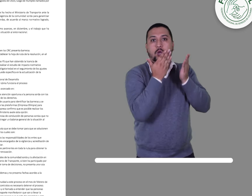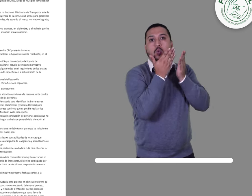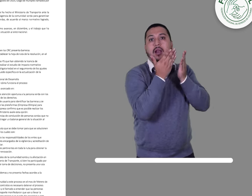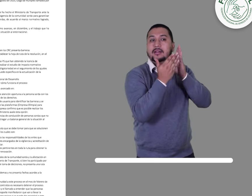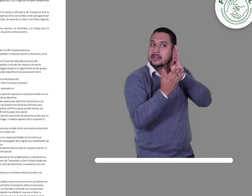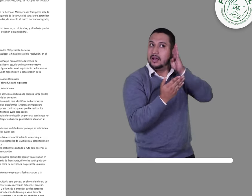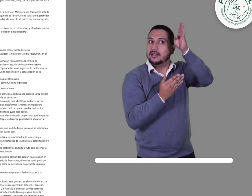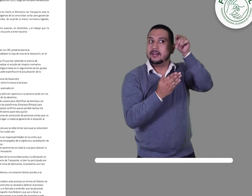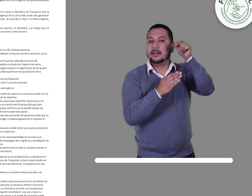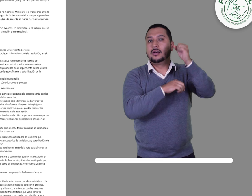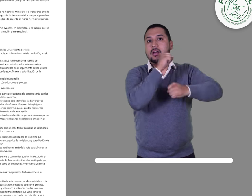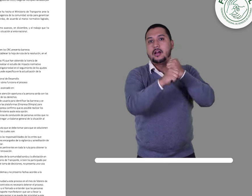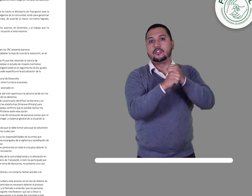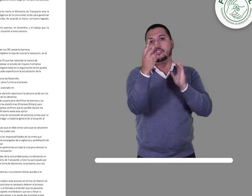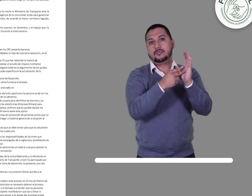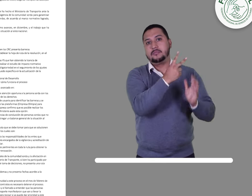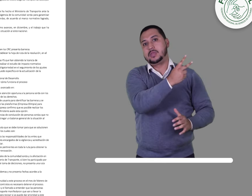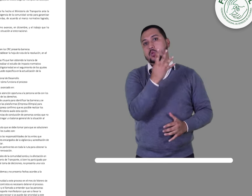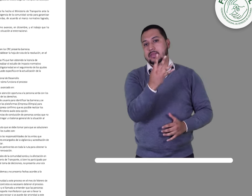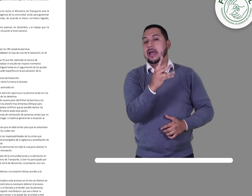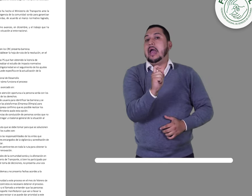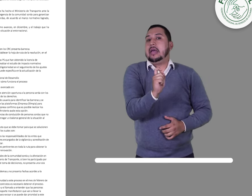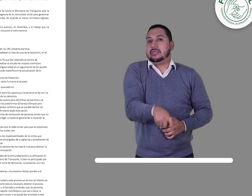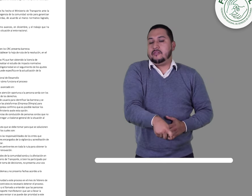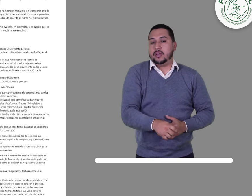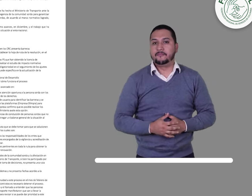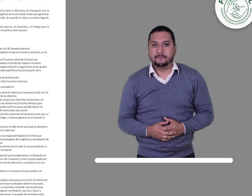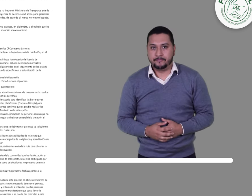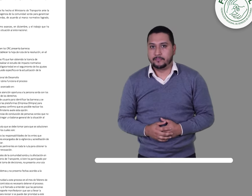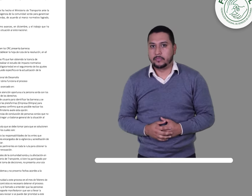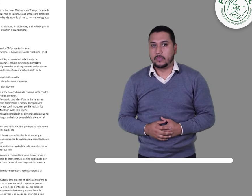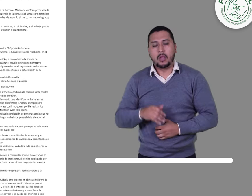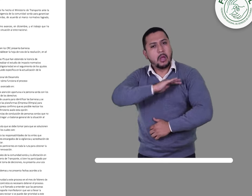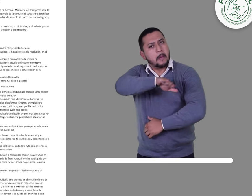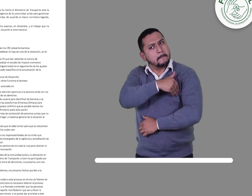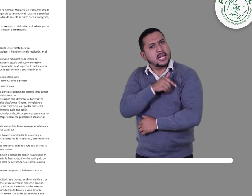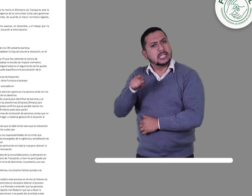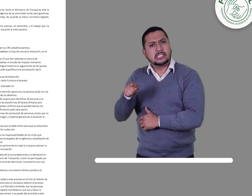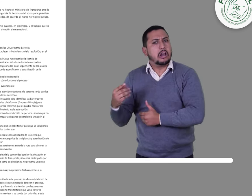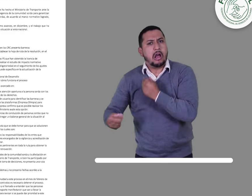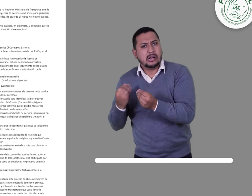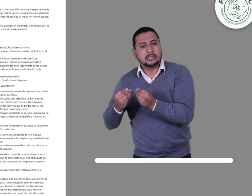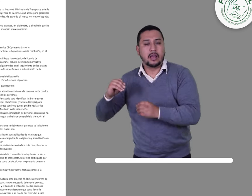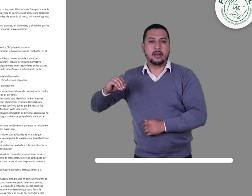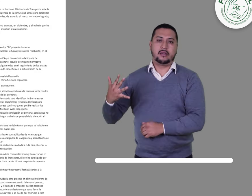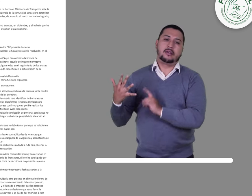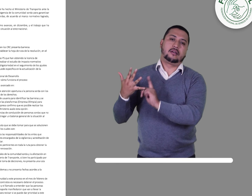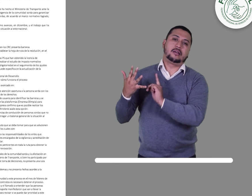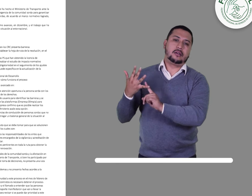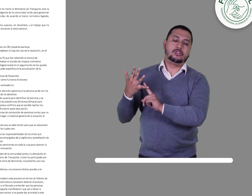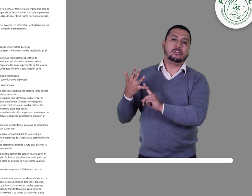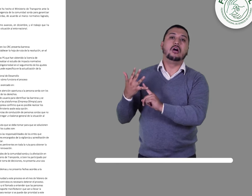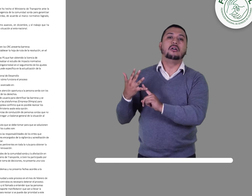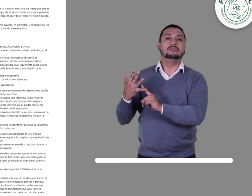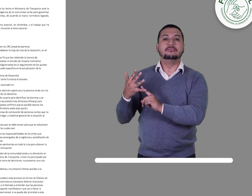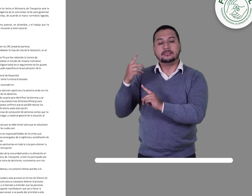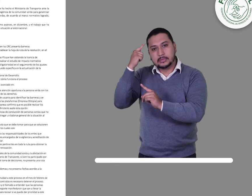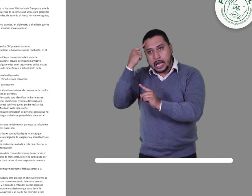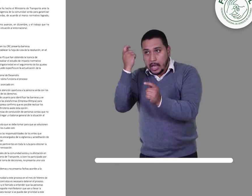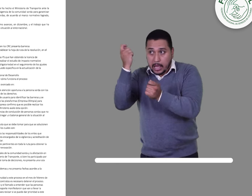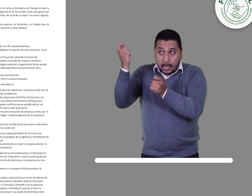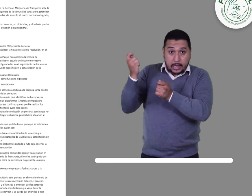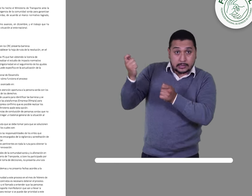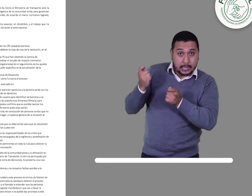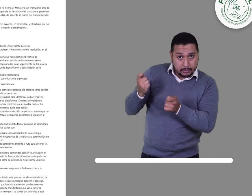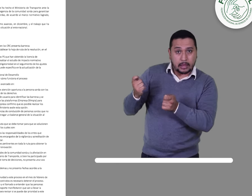actualización de la normativa en el año 2024. 5. Alinear las estrategias con el